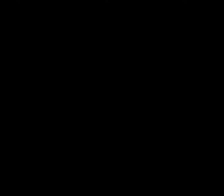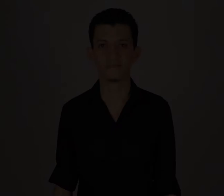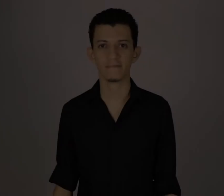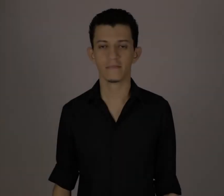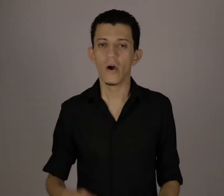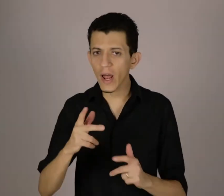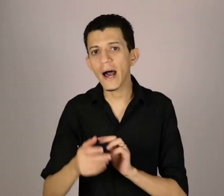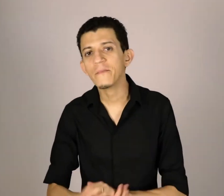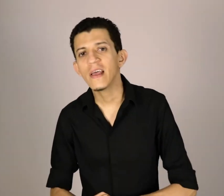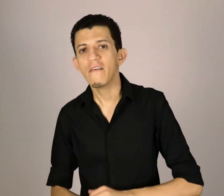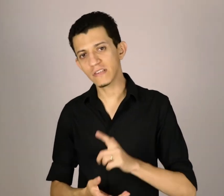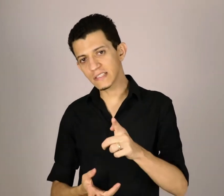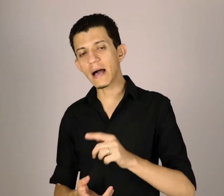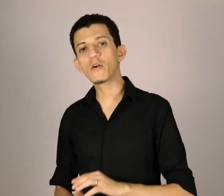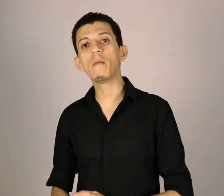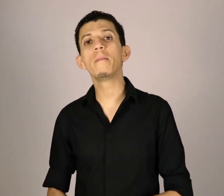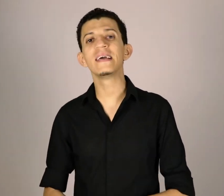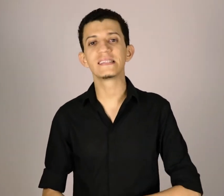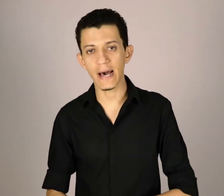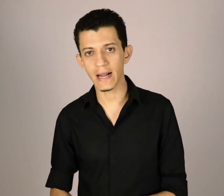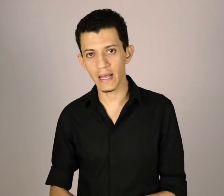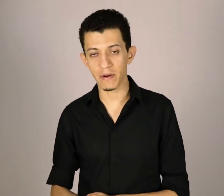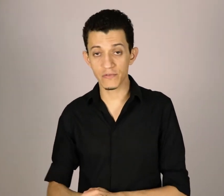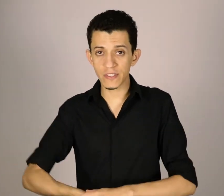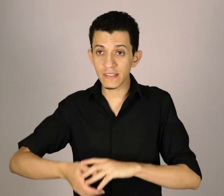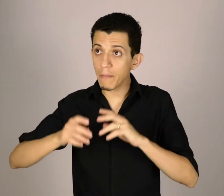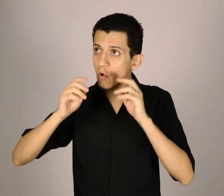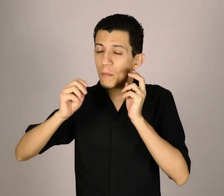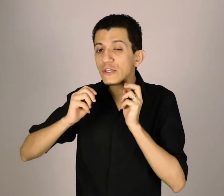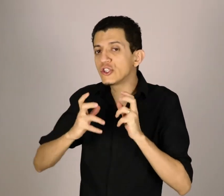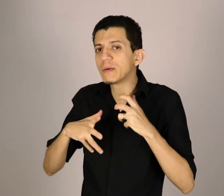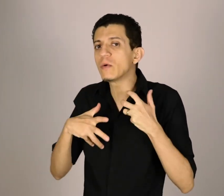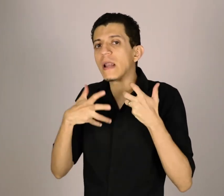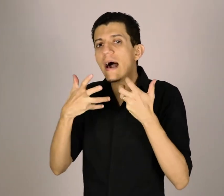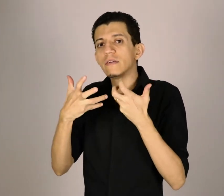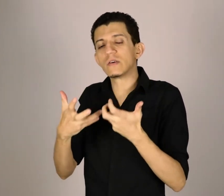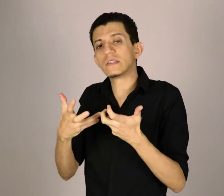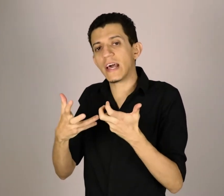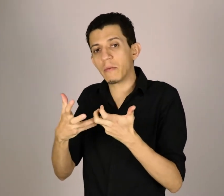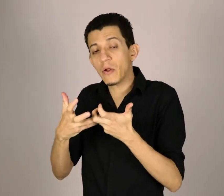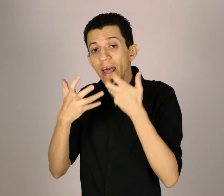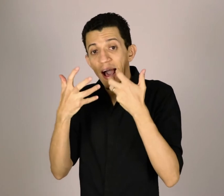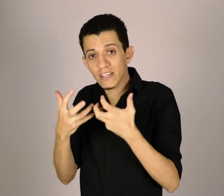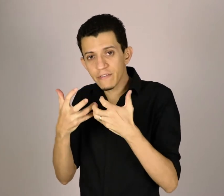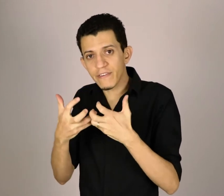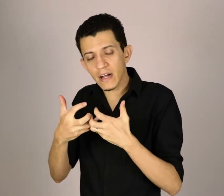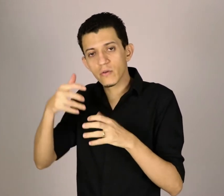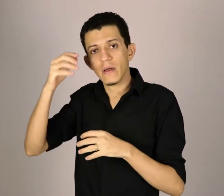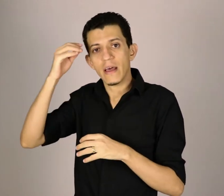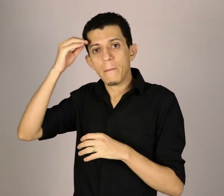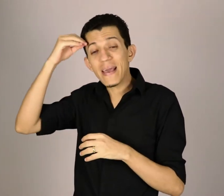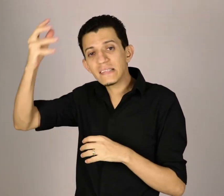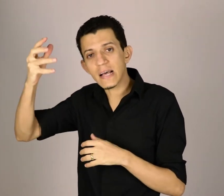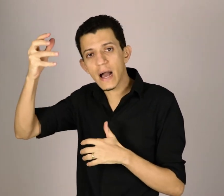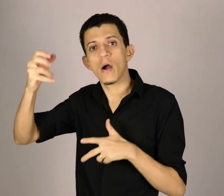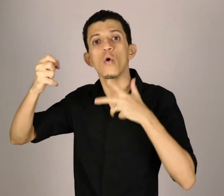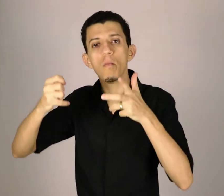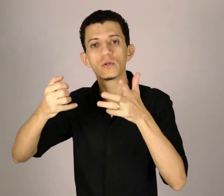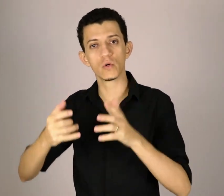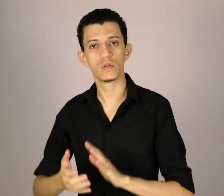Olá! Você sabe como pensar em libras? Você sabe como estimular o seu cérebro a, de fato, pensar como os surdos